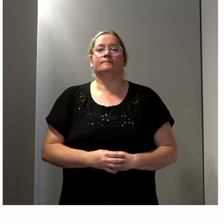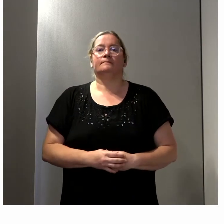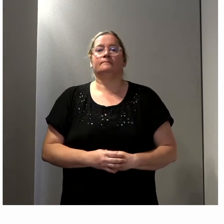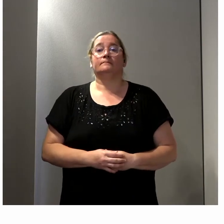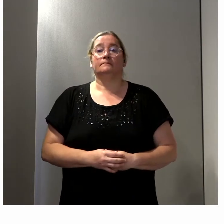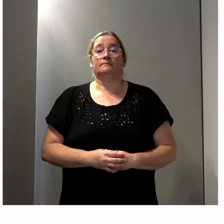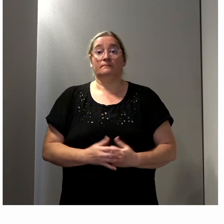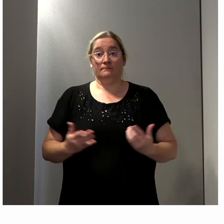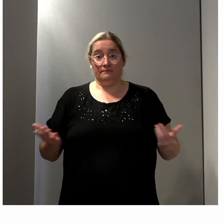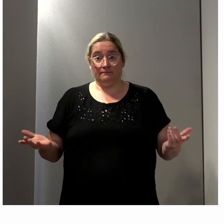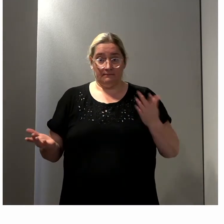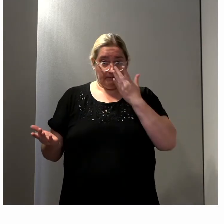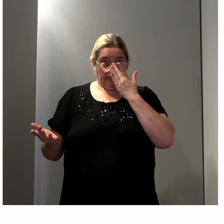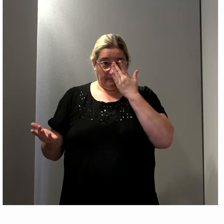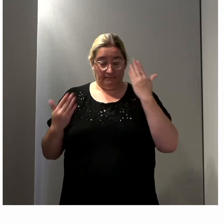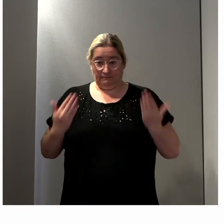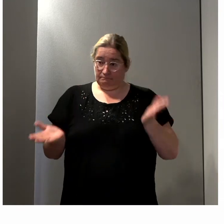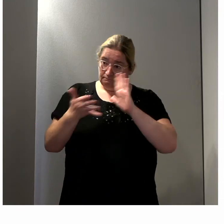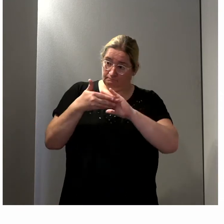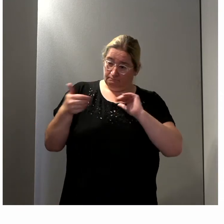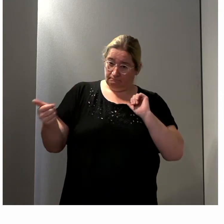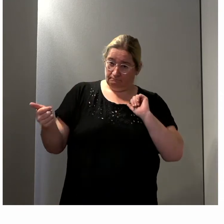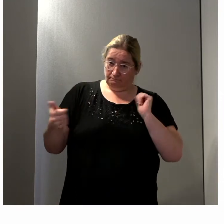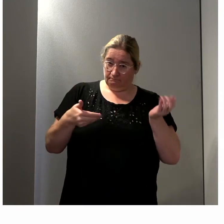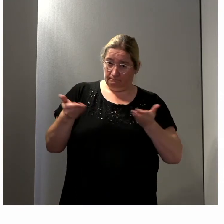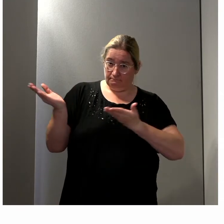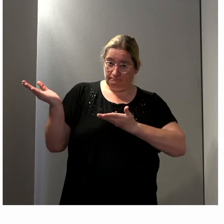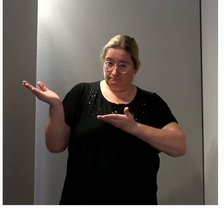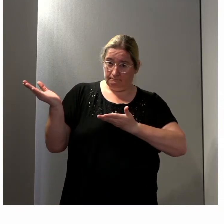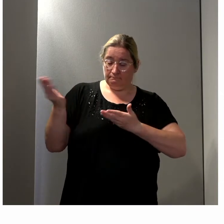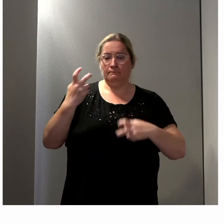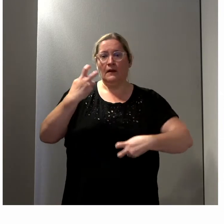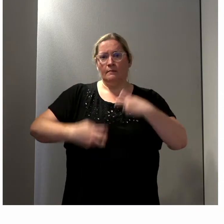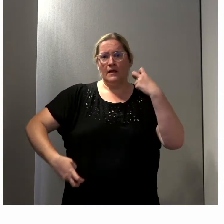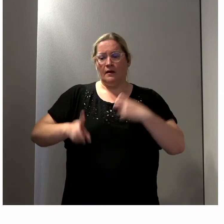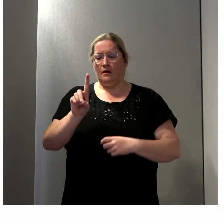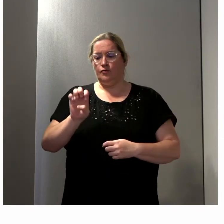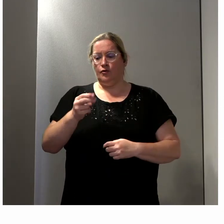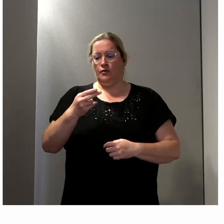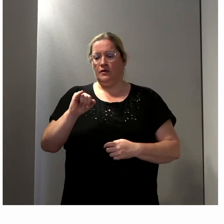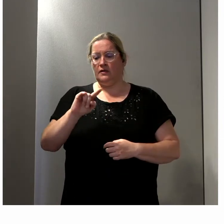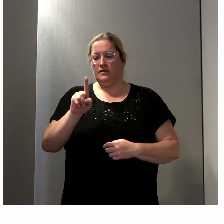Donc, alors, je vais passer la parole, je crois, à Pierre Denizio.